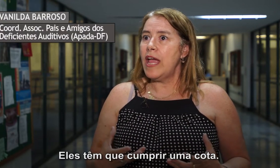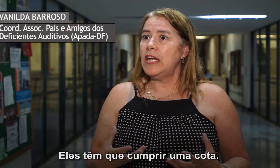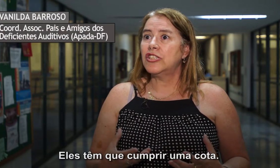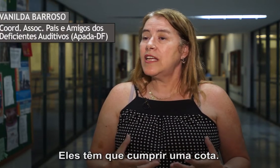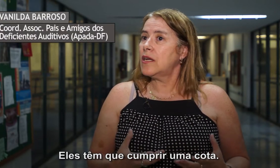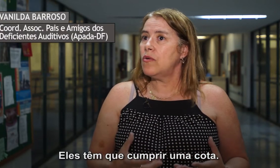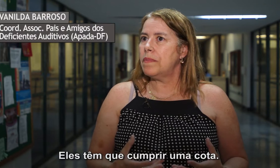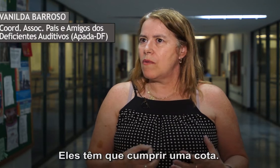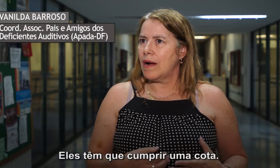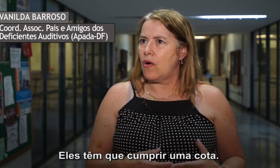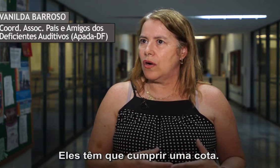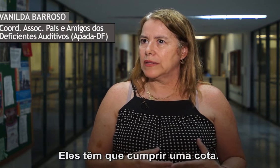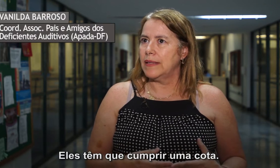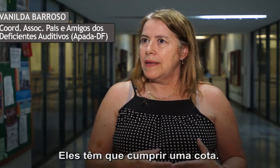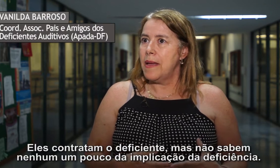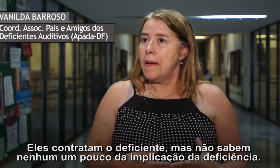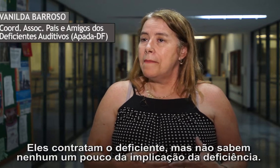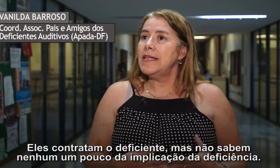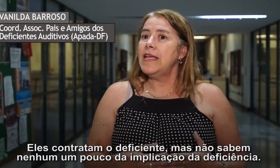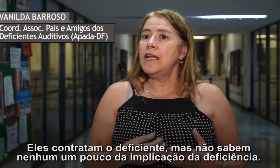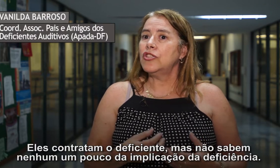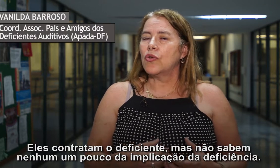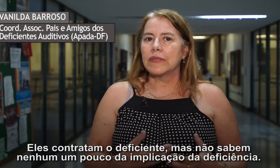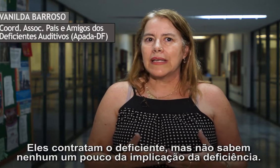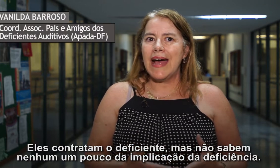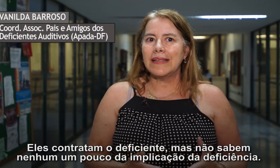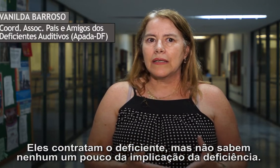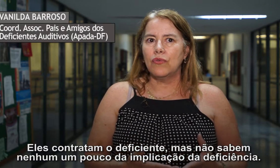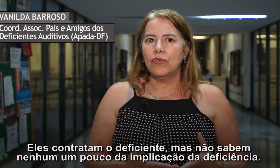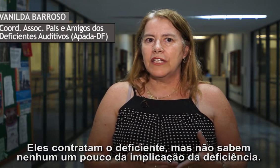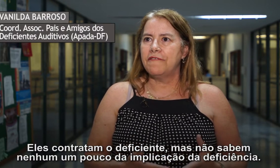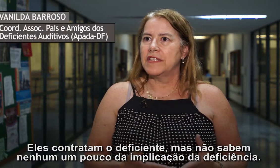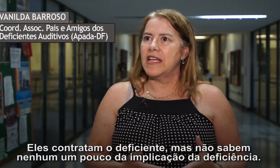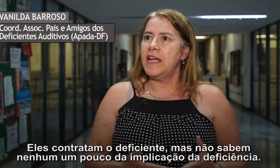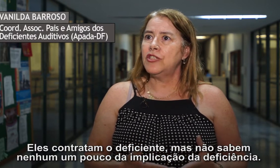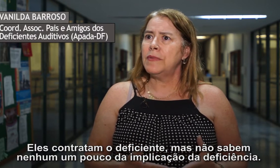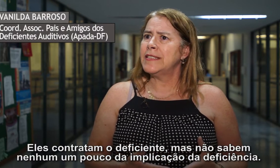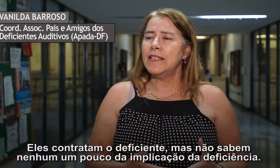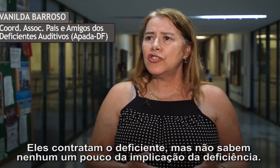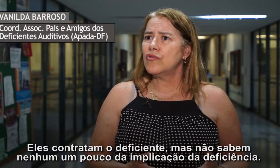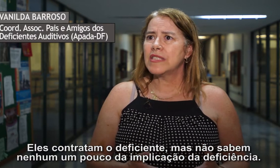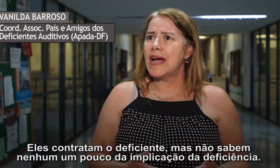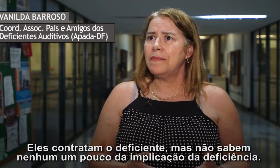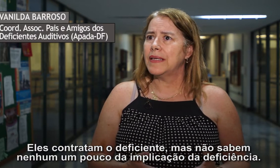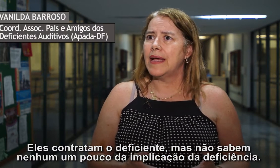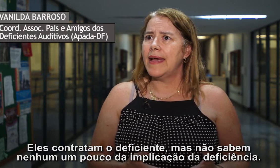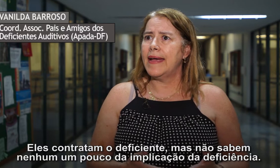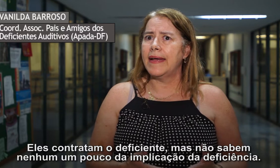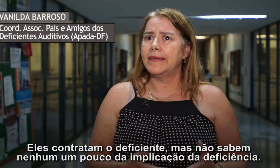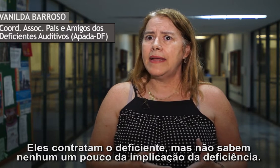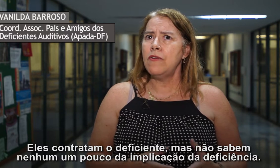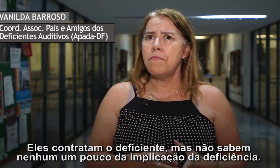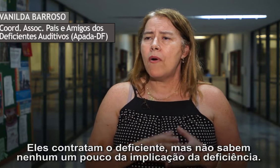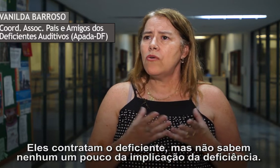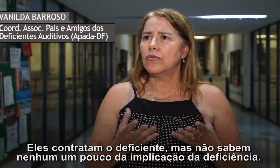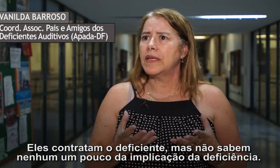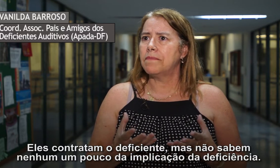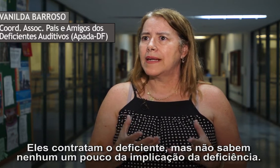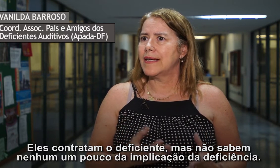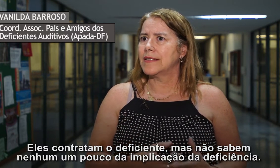eles têm que cumprir uma cota. E eles contratam o deficiente, mas eles não sabem nem um pouco da implicação